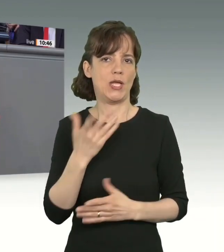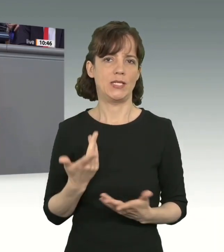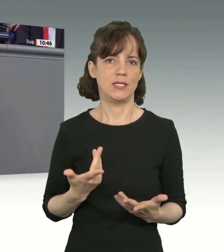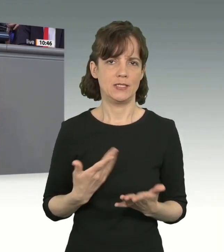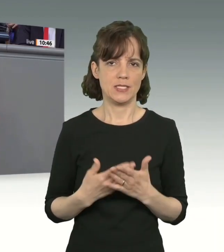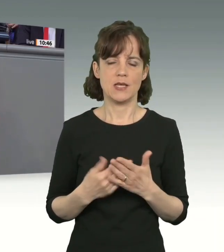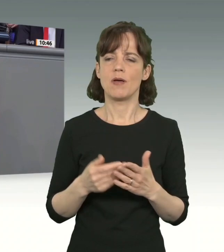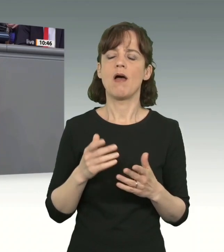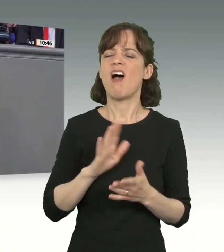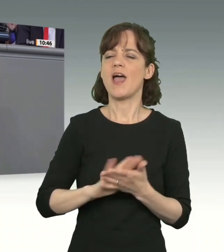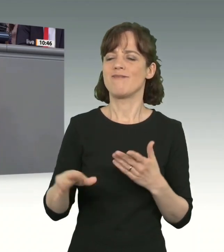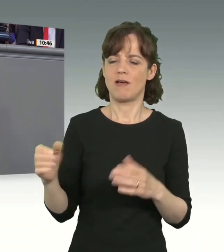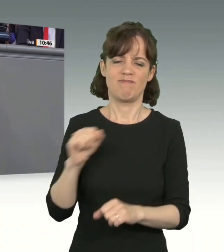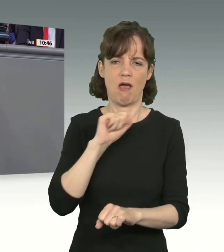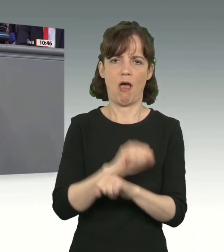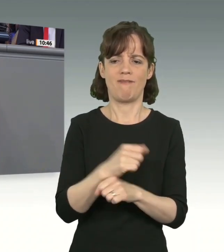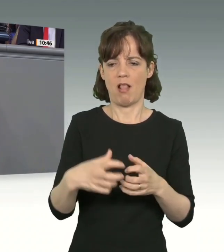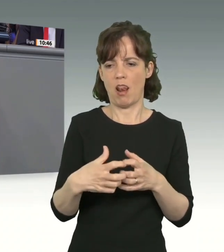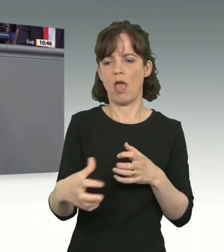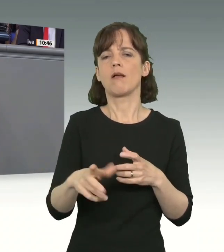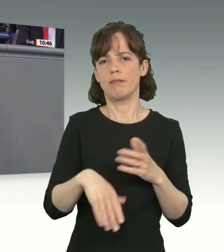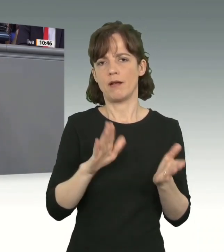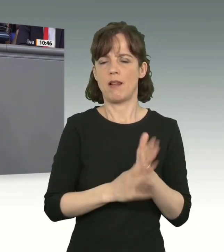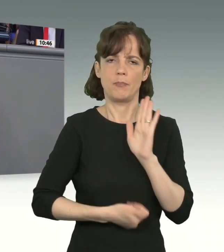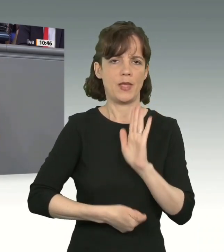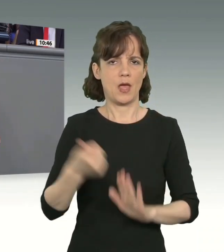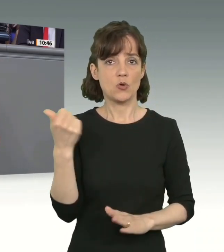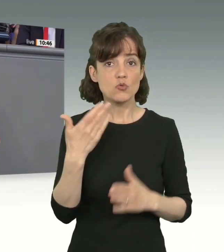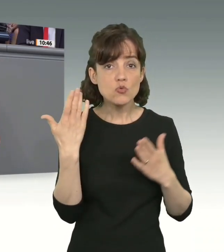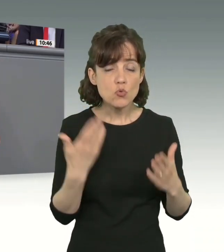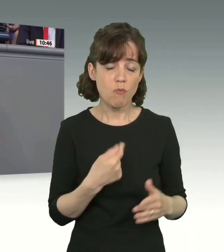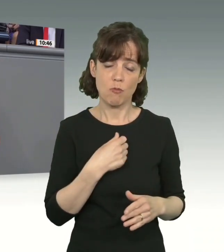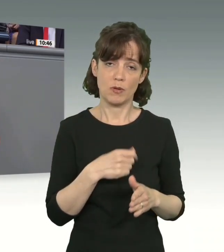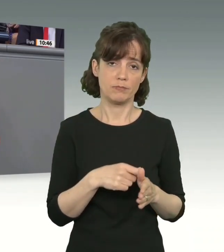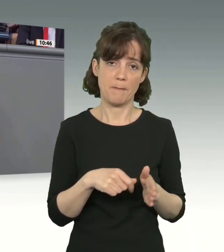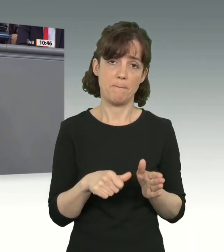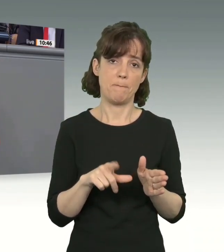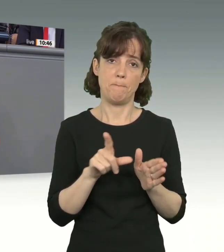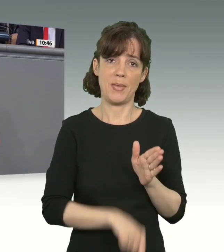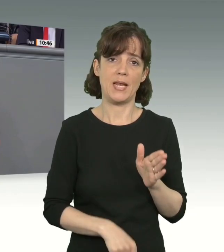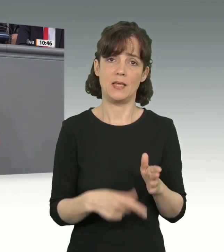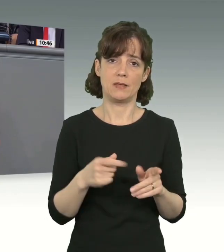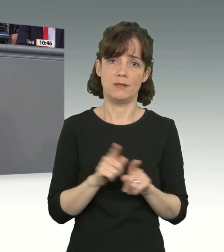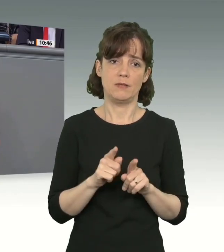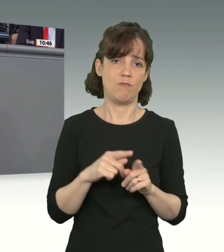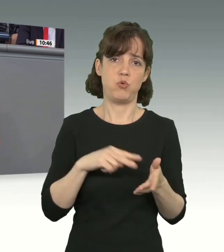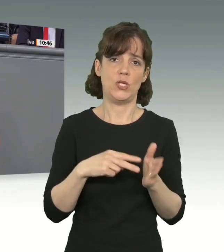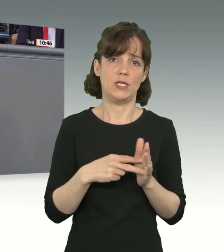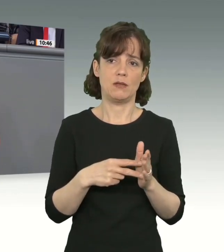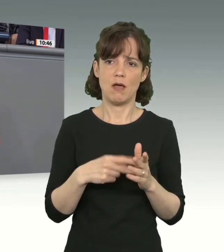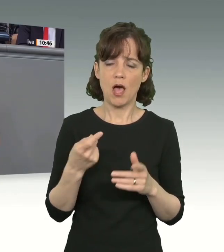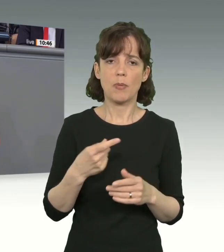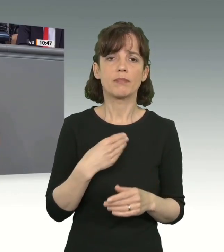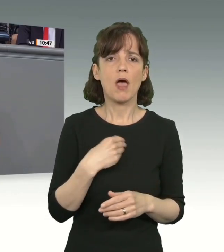der Abschiebung noch länger in Haft nehmen als bisher. Diese billige Symbolpolitik der Union auf dem Rücken der Menschen, die sowieso